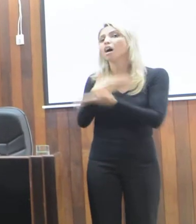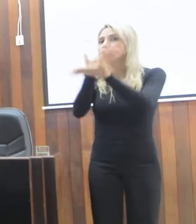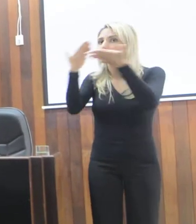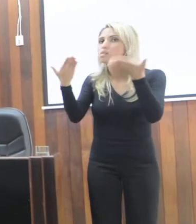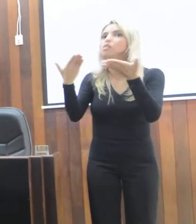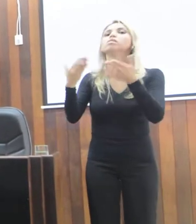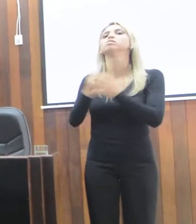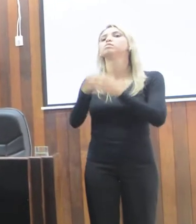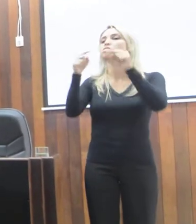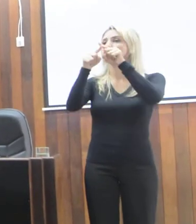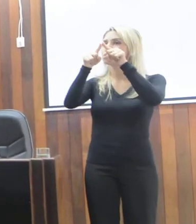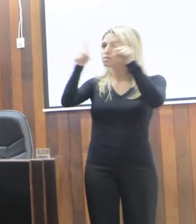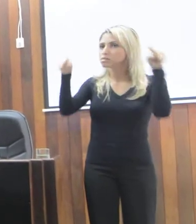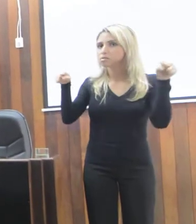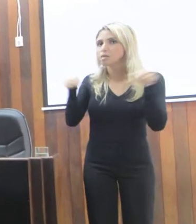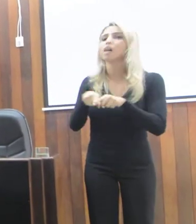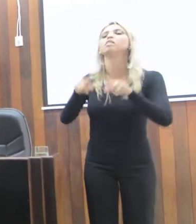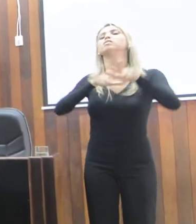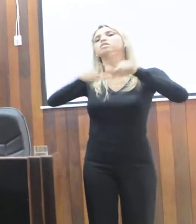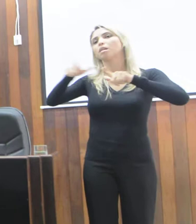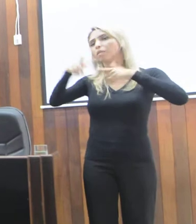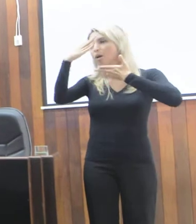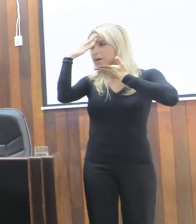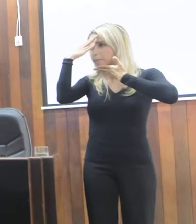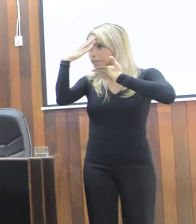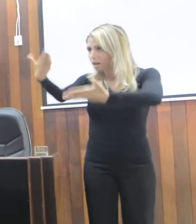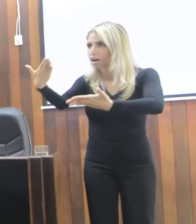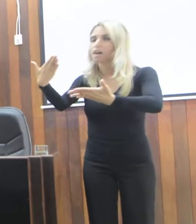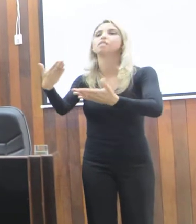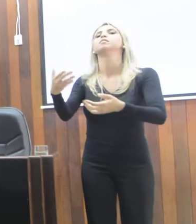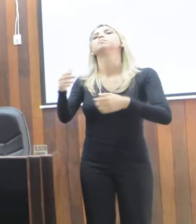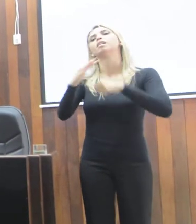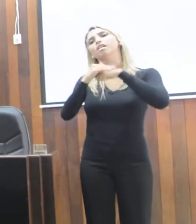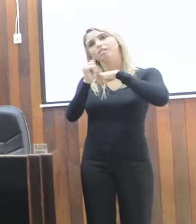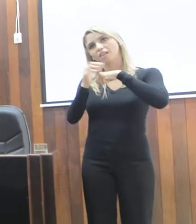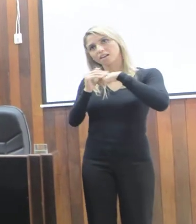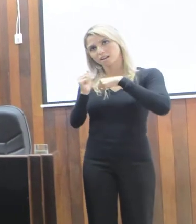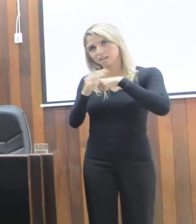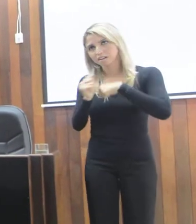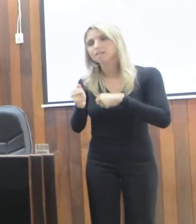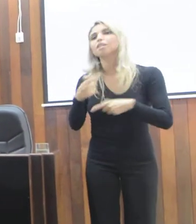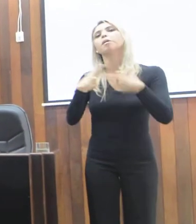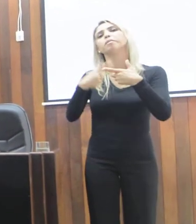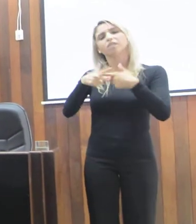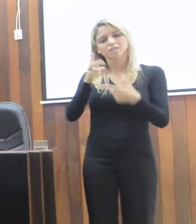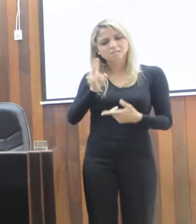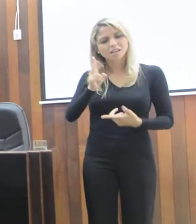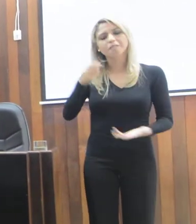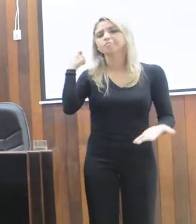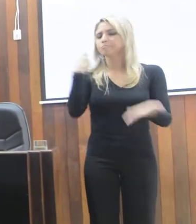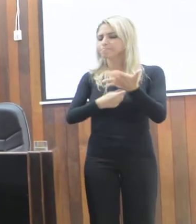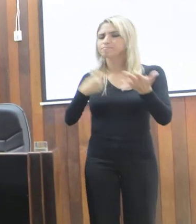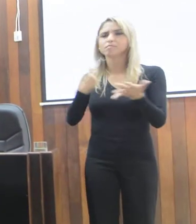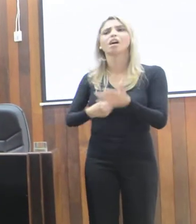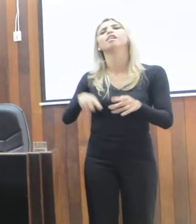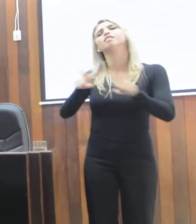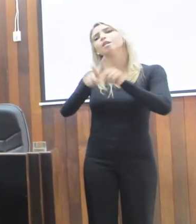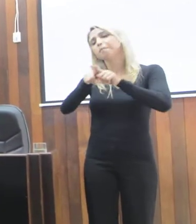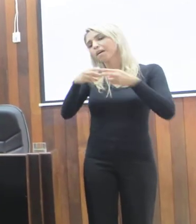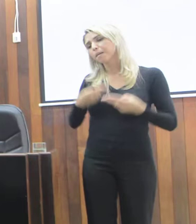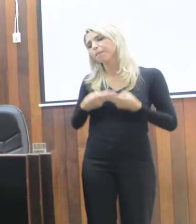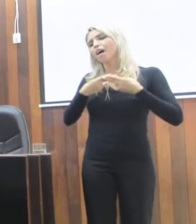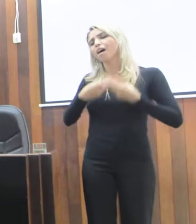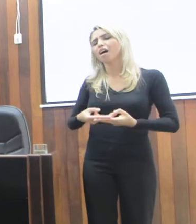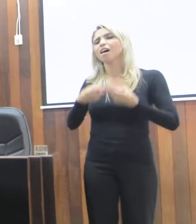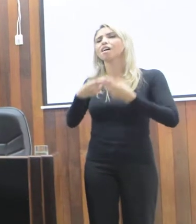funcionários, a todos, e muito obrigado pelo carinho, pela dedicação que tiveram comigo, pela paciência que